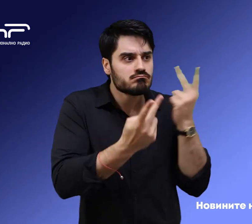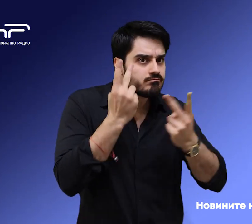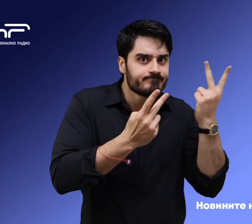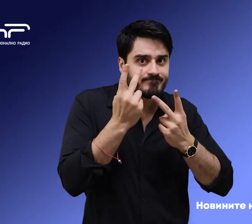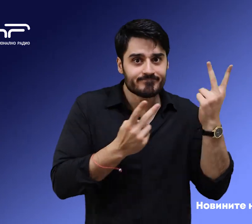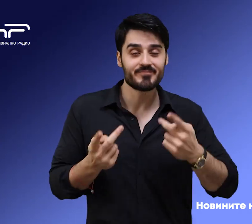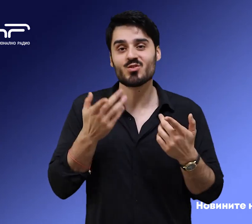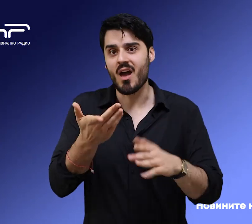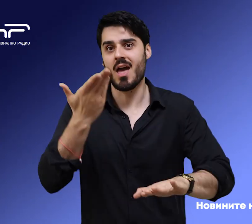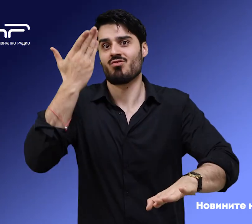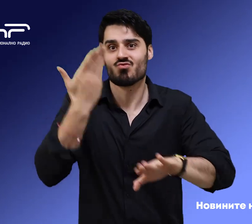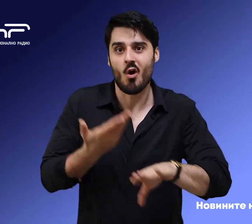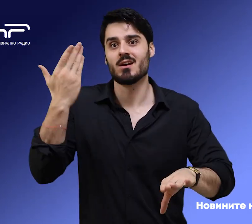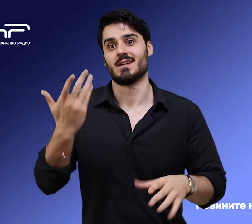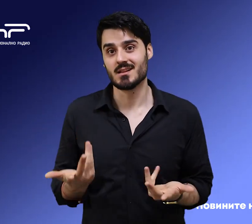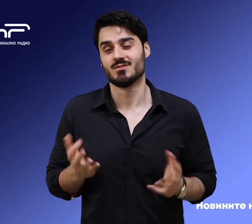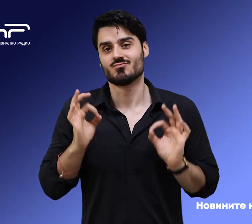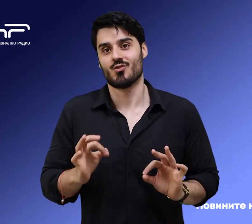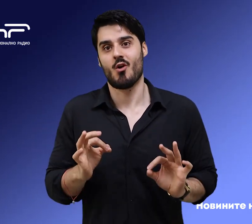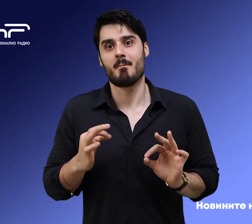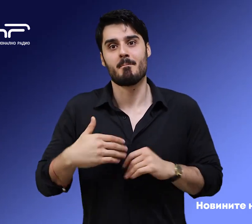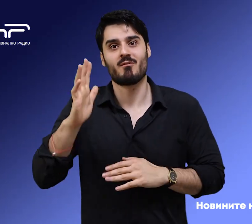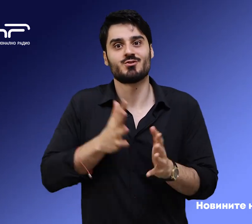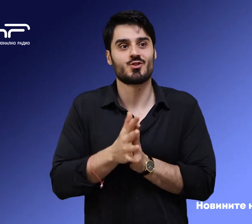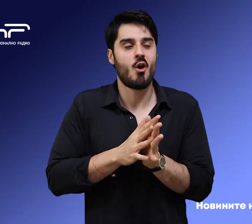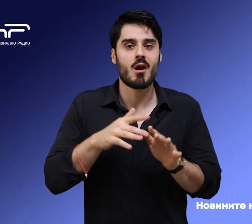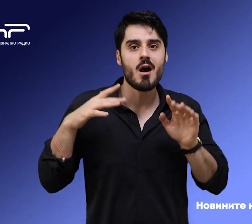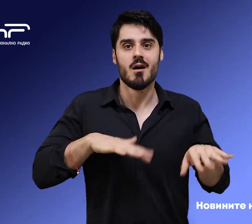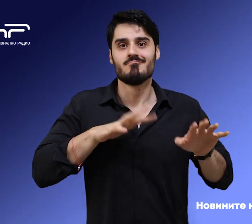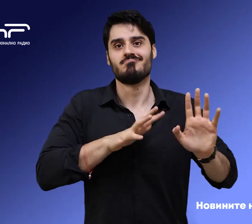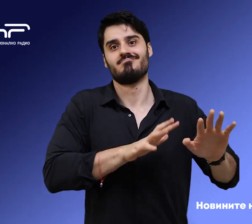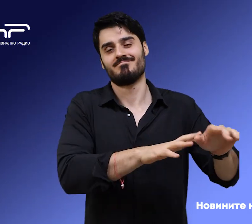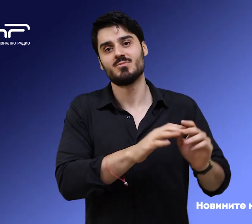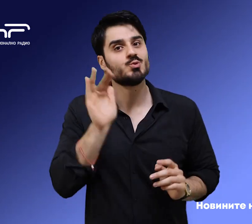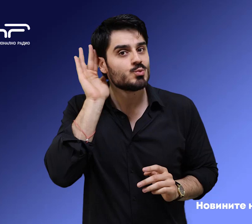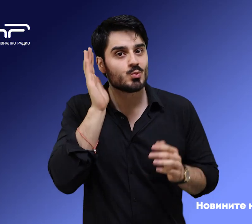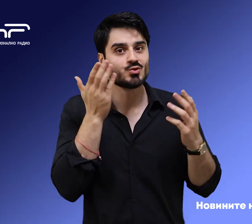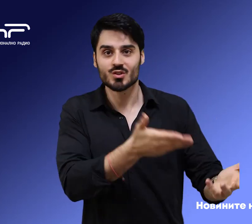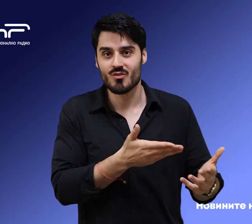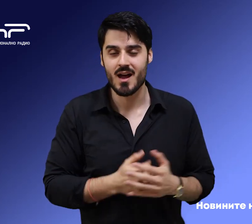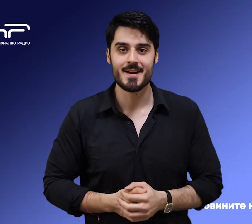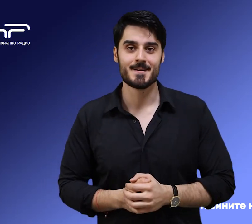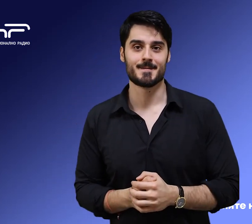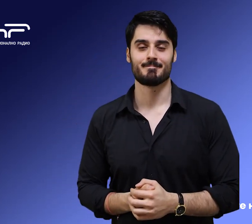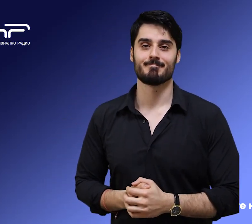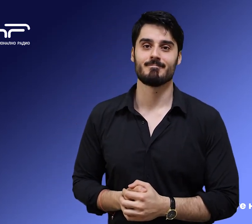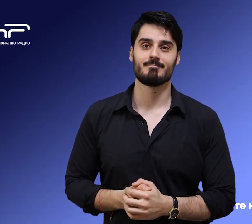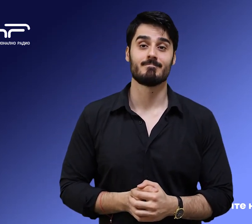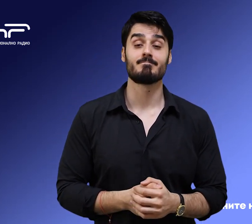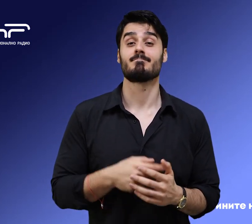е още едно доказателство, че регионалната станция продължава да се отлаждава като водещ регионален оператор в Съброзападна България. Понеже